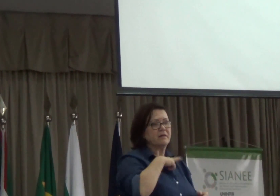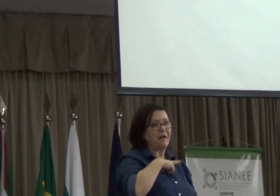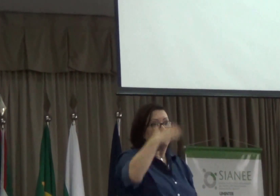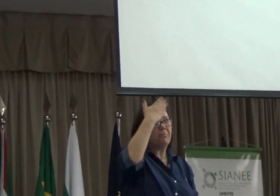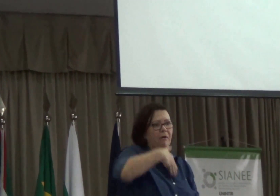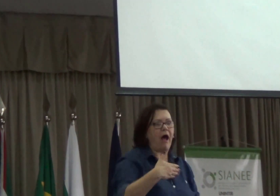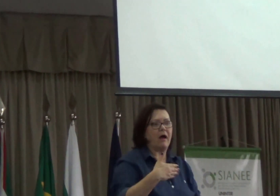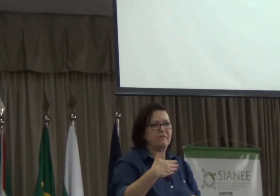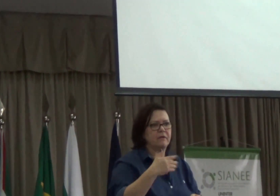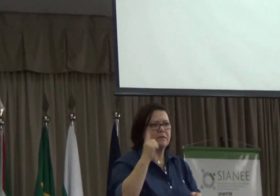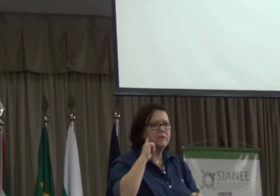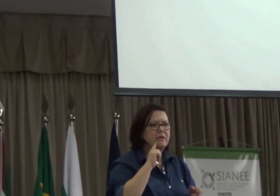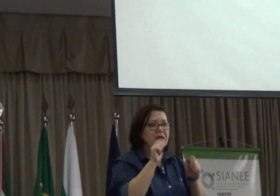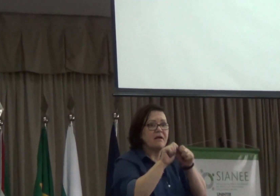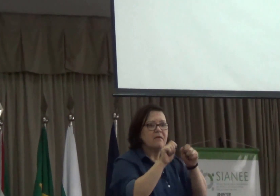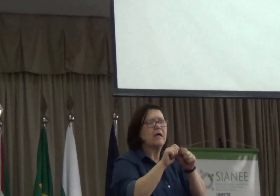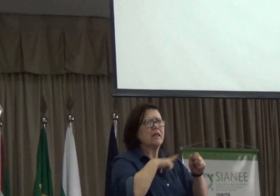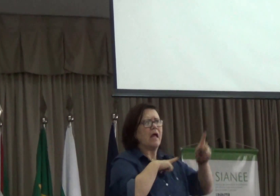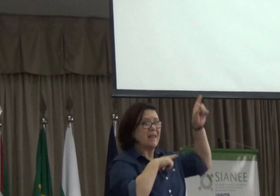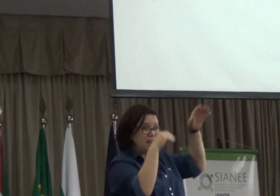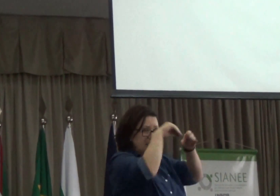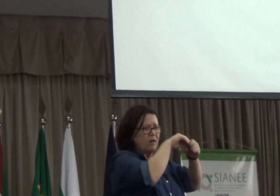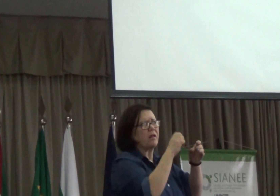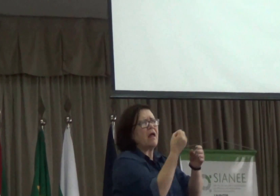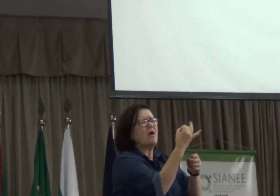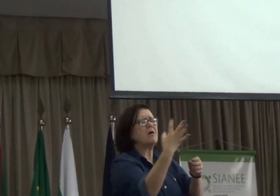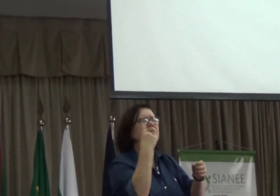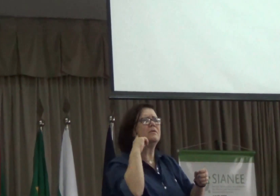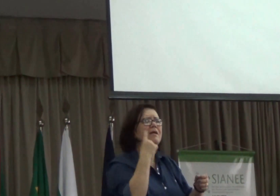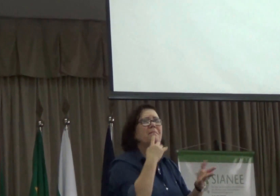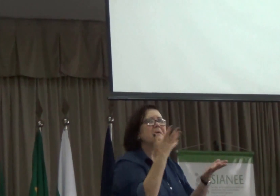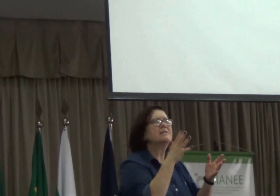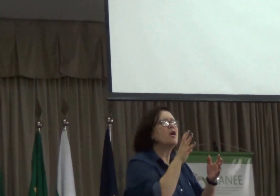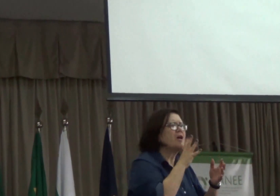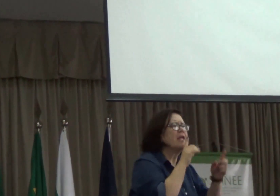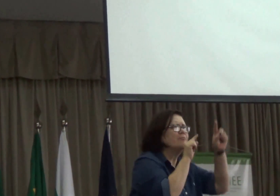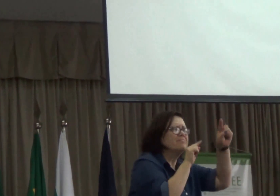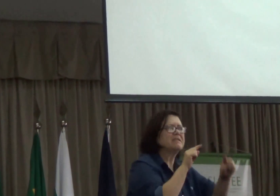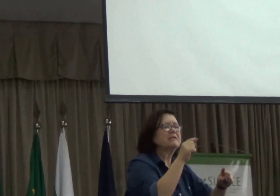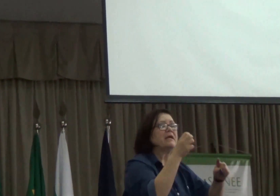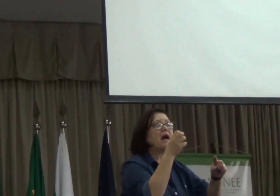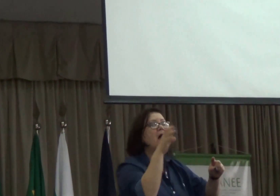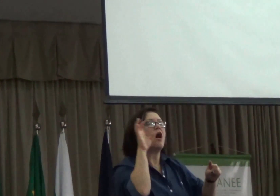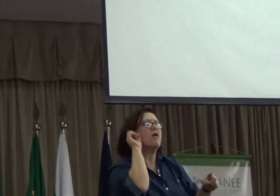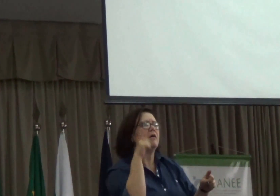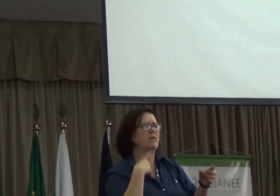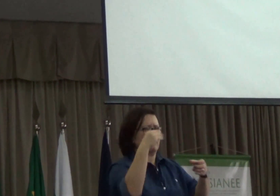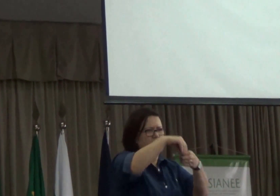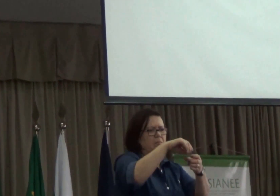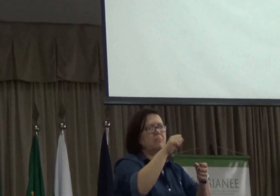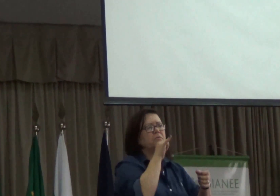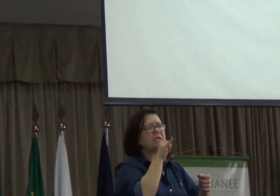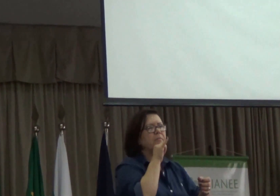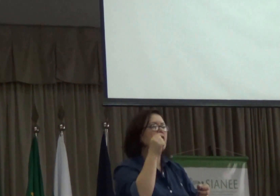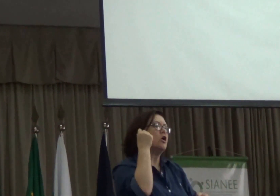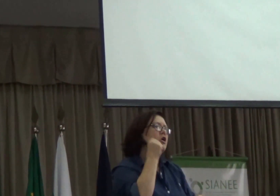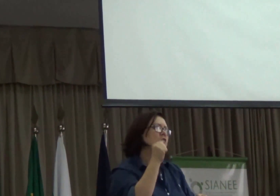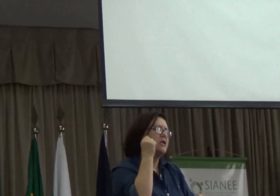Então são teses, então aqui está uma prova do que eles pesquisaram, né? Quais foram as suas linhas de pesquisa?